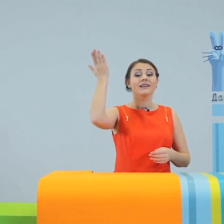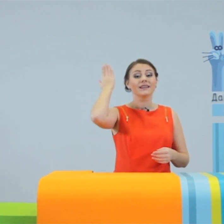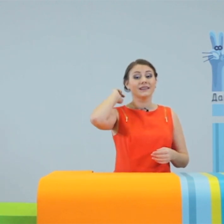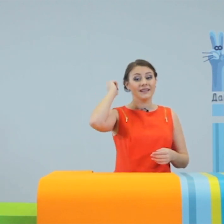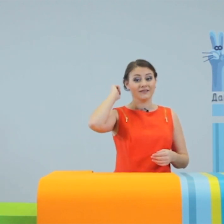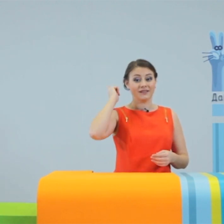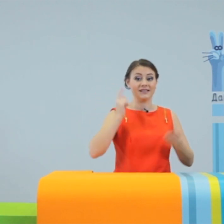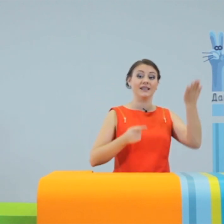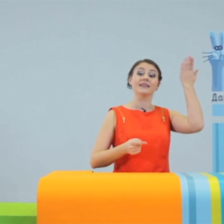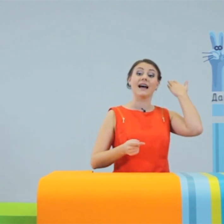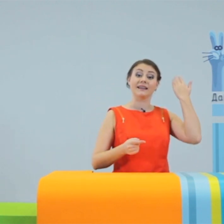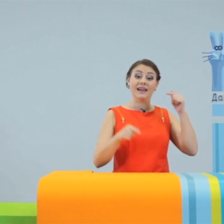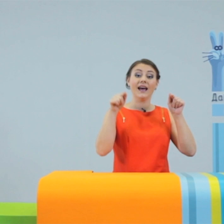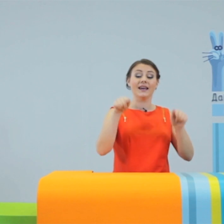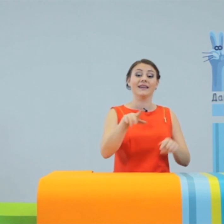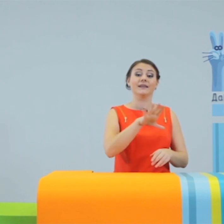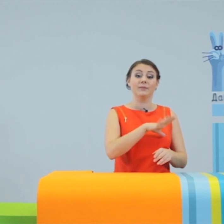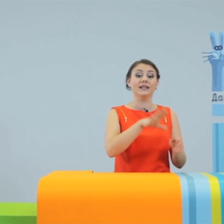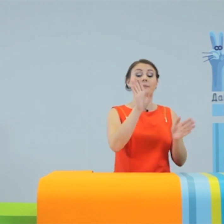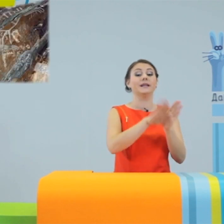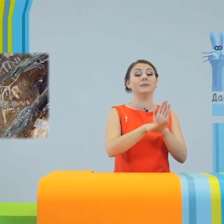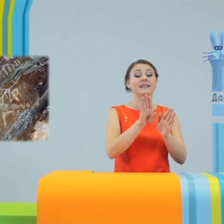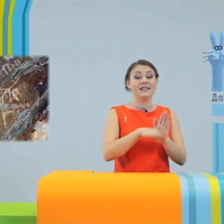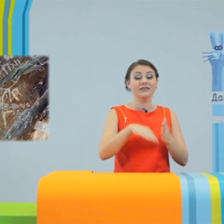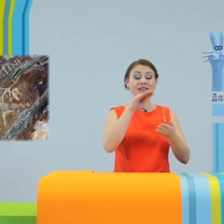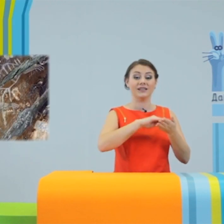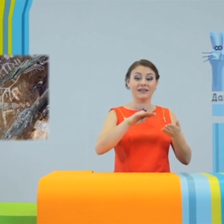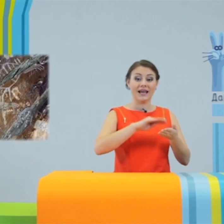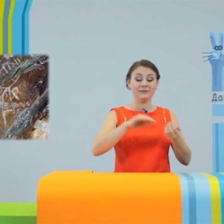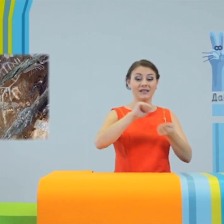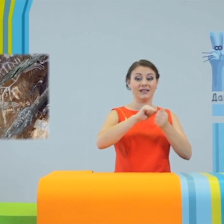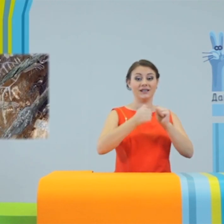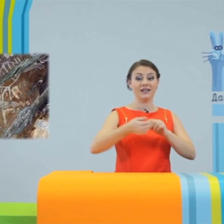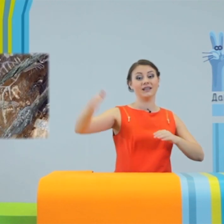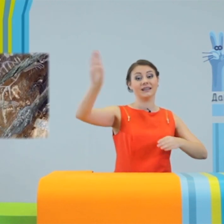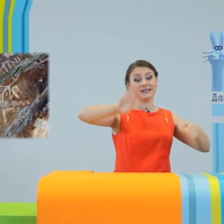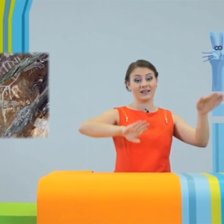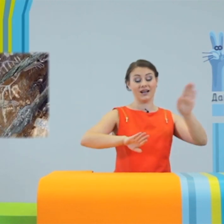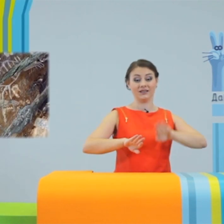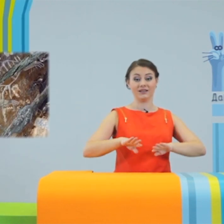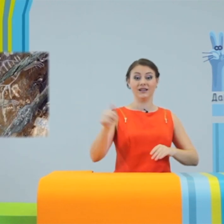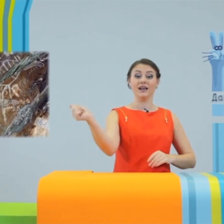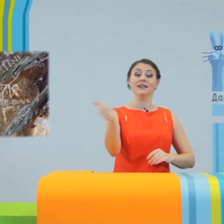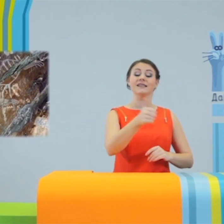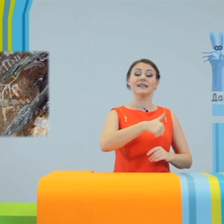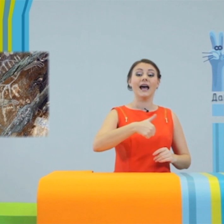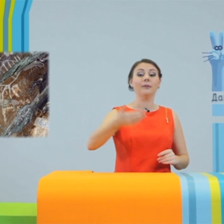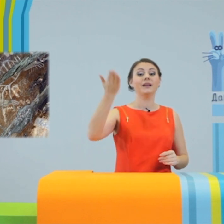древности? Тогда это были примитивные надписи на скалах. Самые